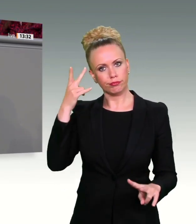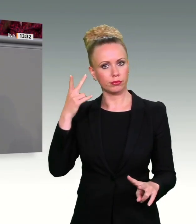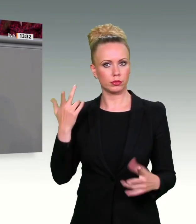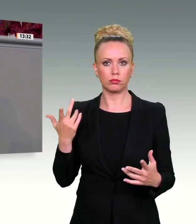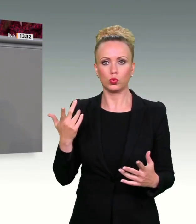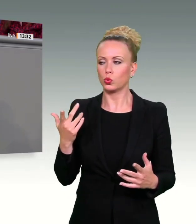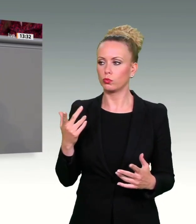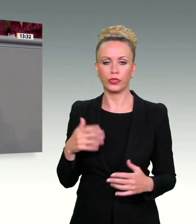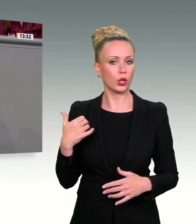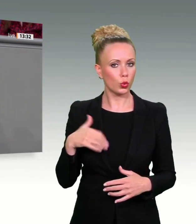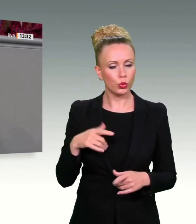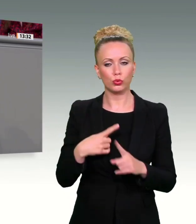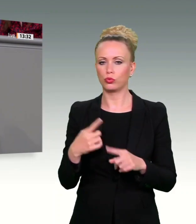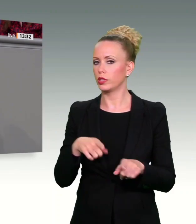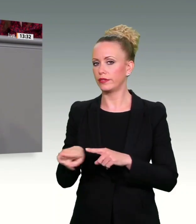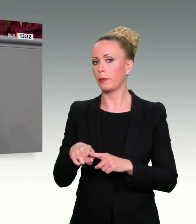machen nämlich Grüne und FDP.